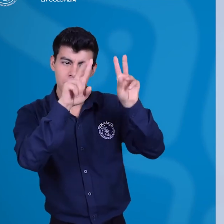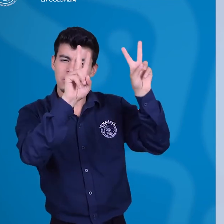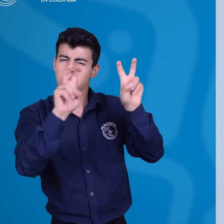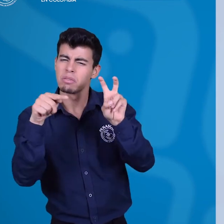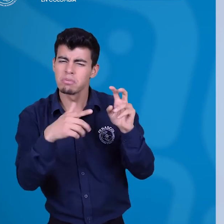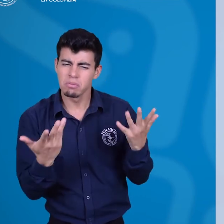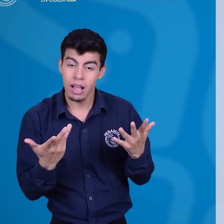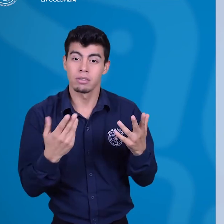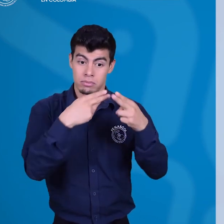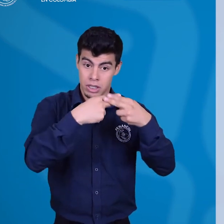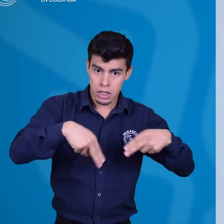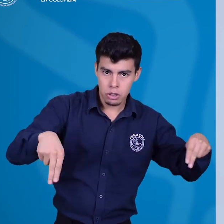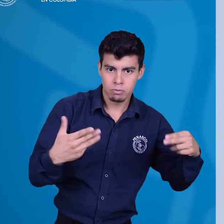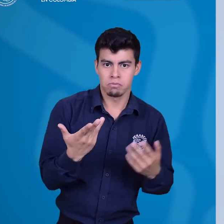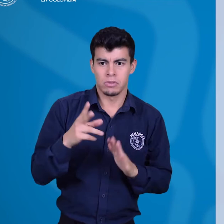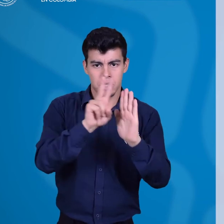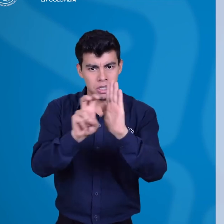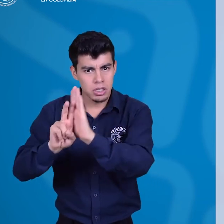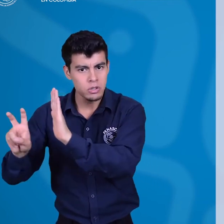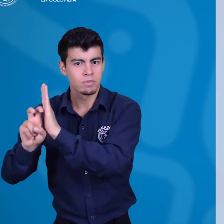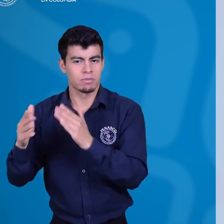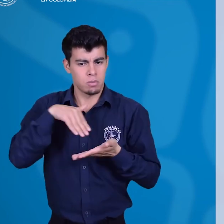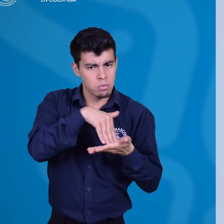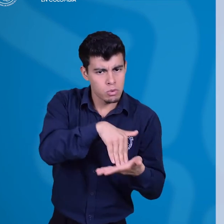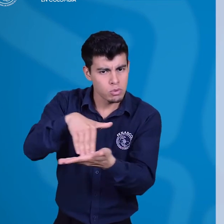enfoques que se han desarrollado en los últimos años.